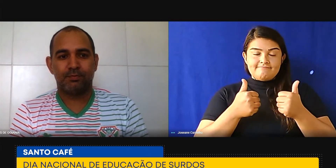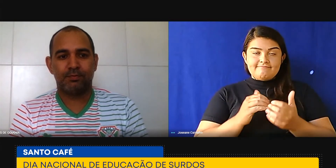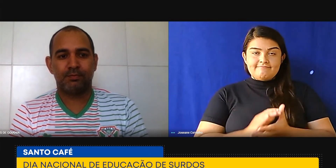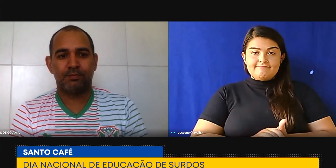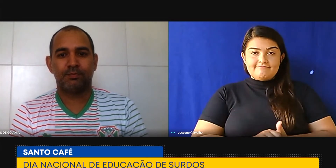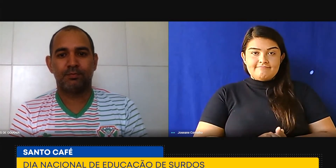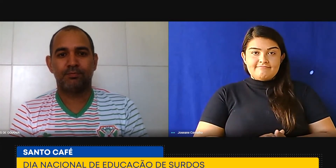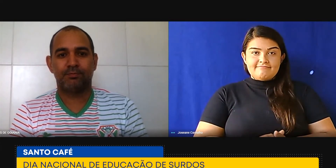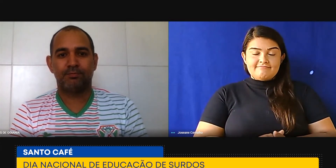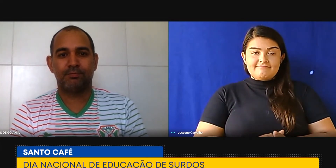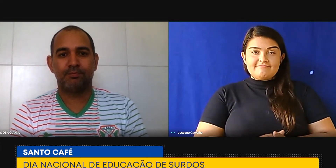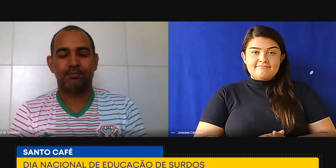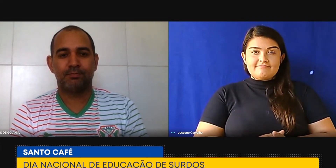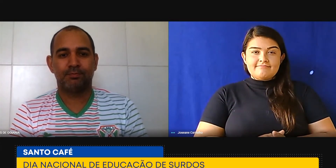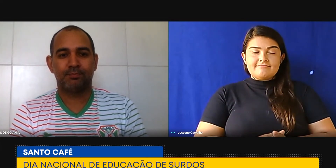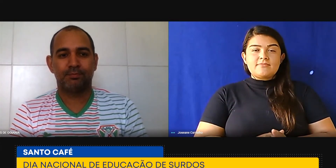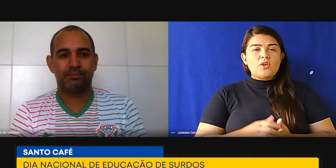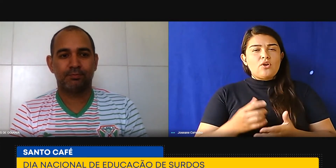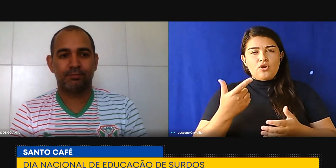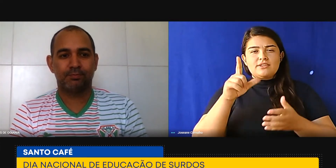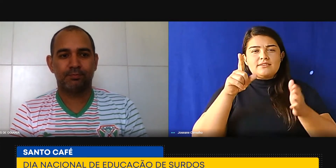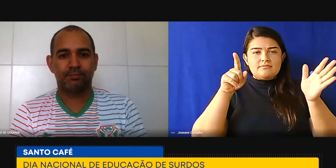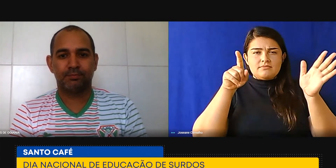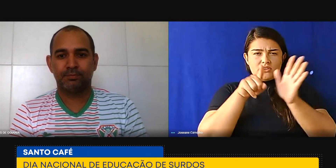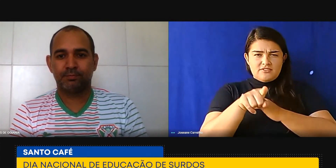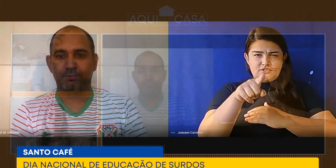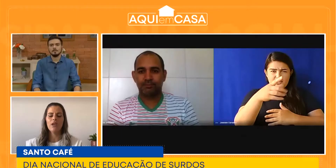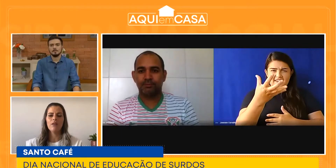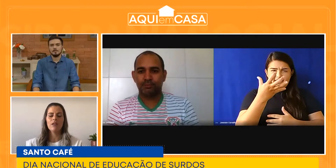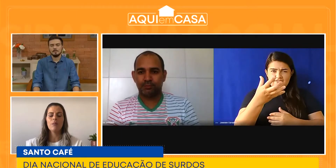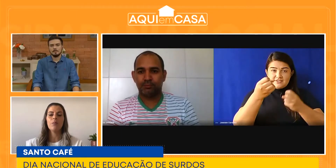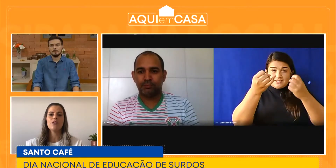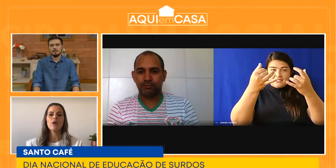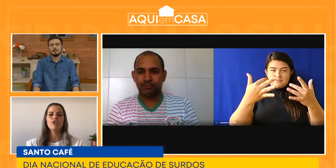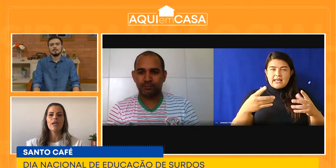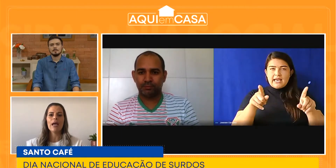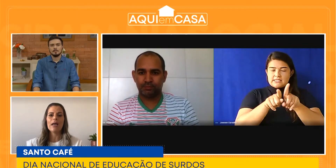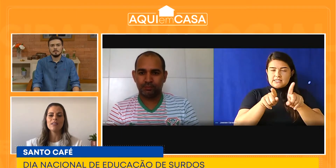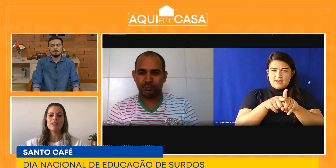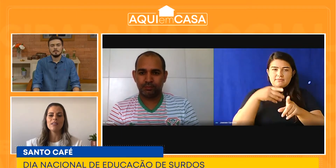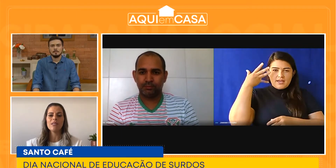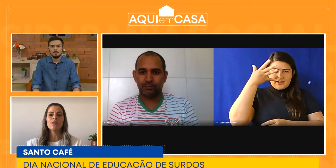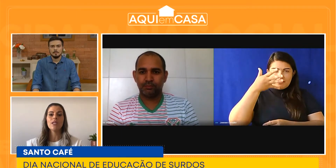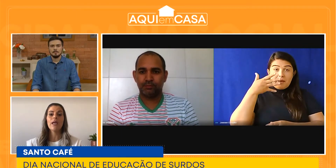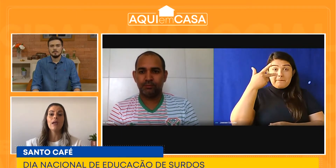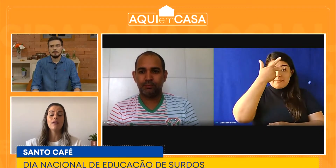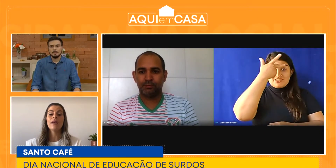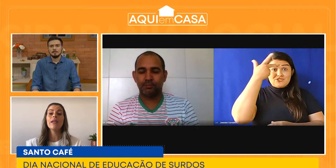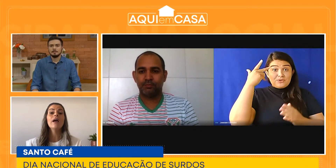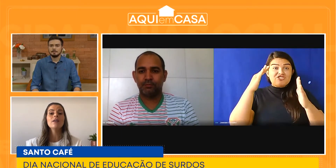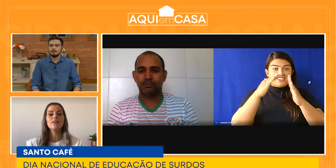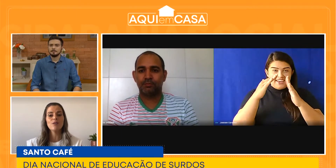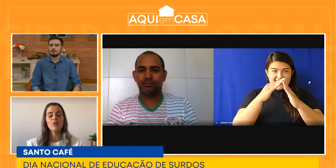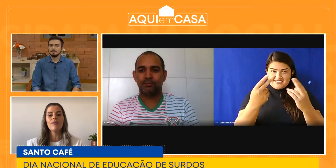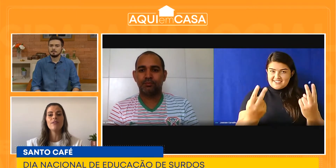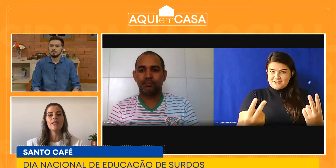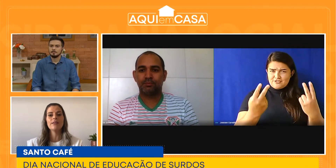Certo. Leonardo, eu gostaria que você falasse para a gente um pouquinho, até para o pessoal de casa, pessoas que têm crianças com deficiência